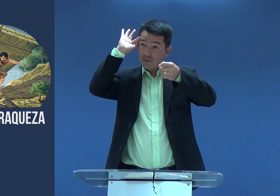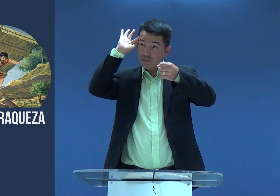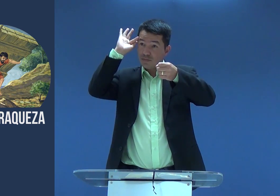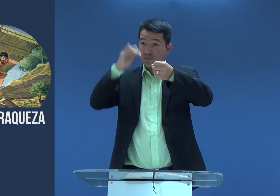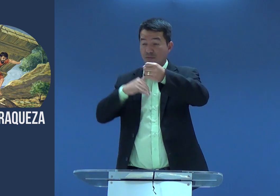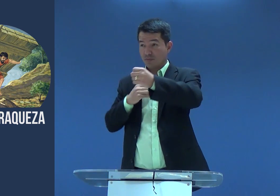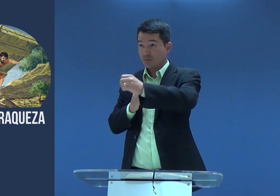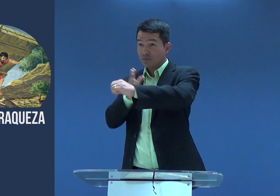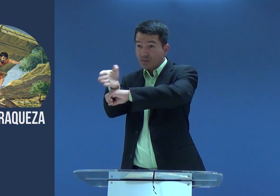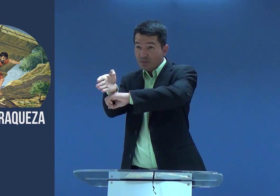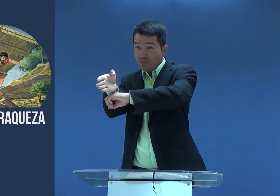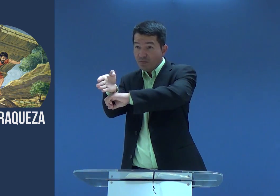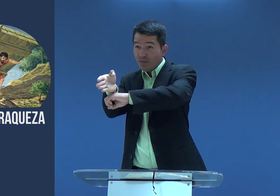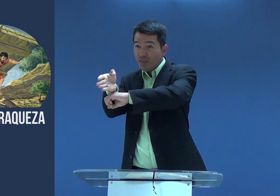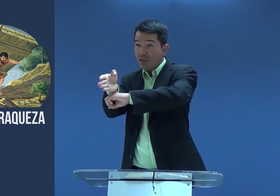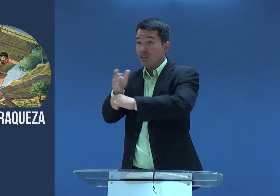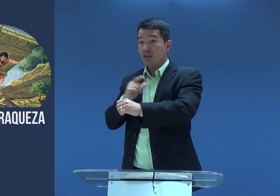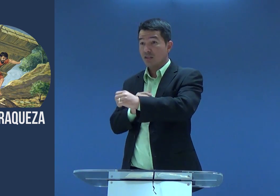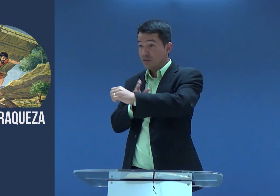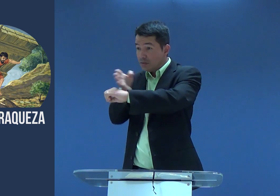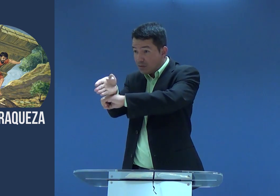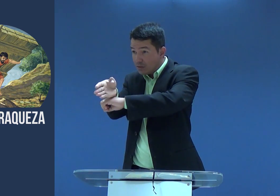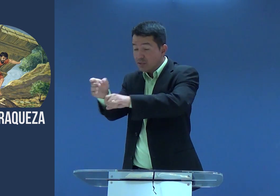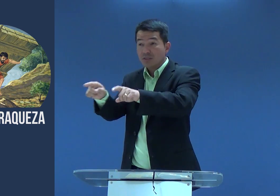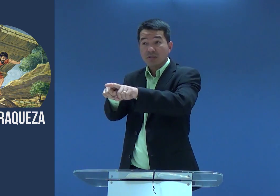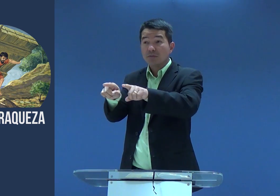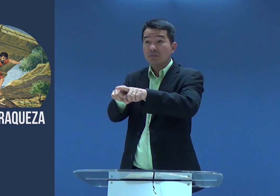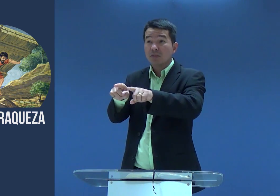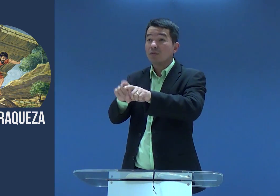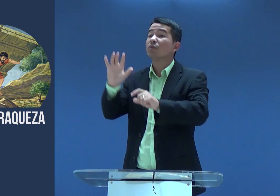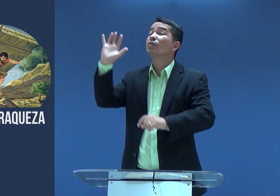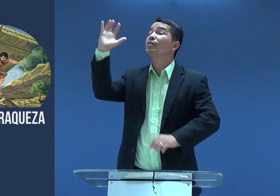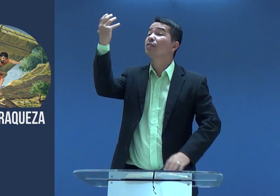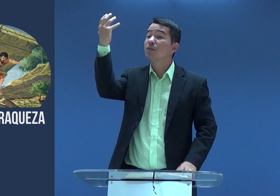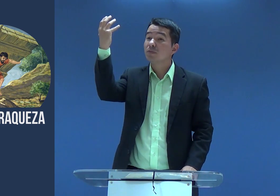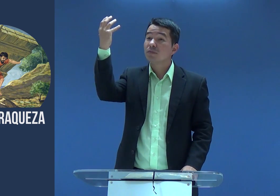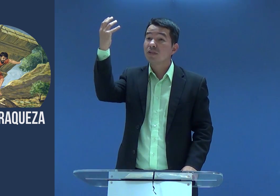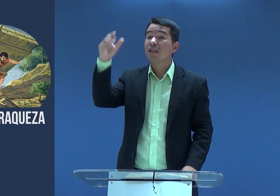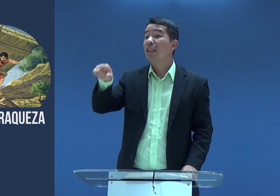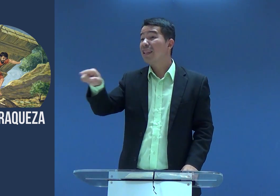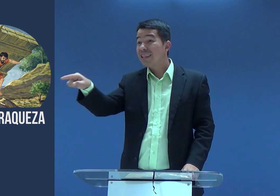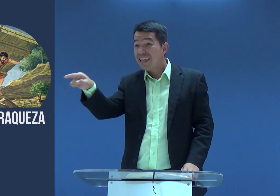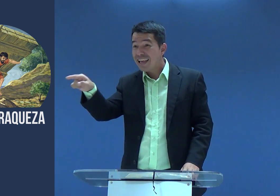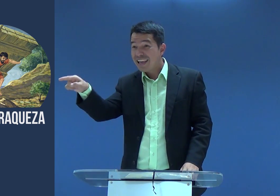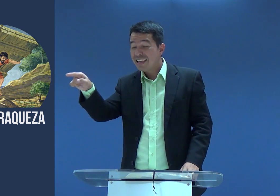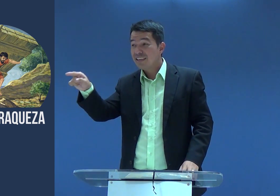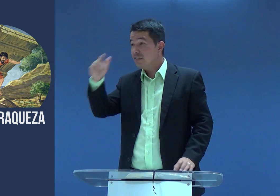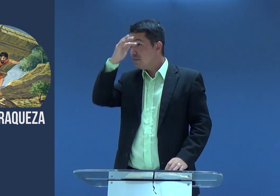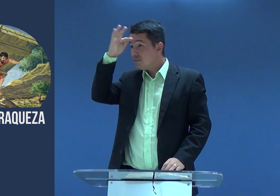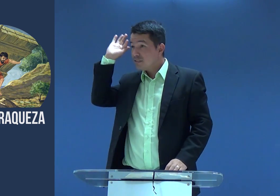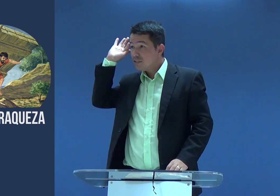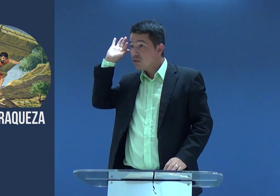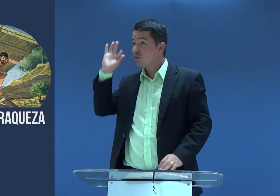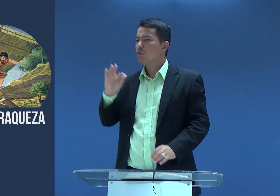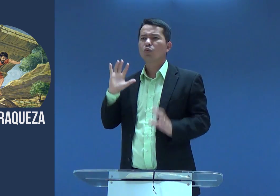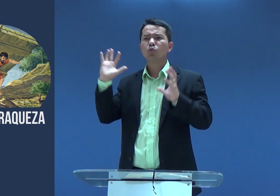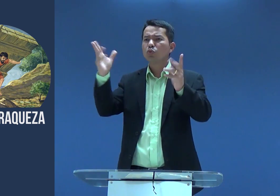na cidade de lindos filisteus. Sansão acabou botando a nossa casa. E o aconteceu? Os